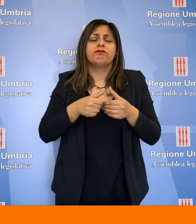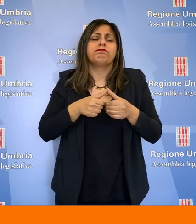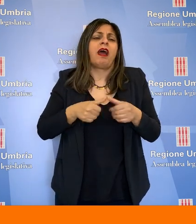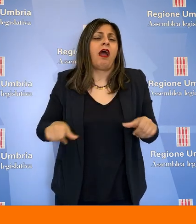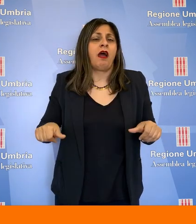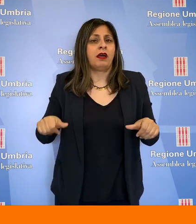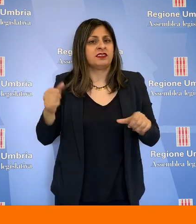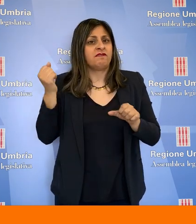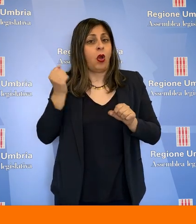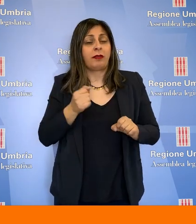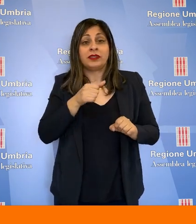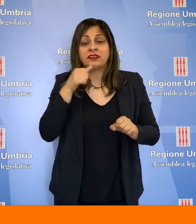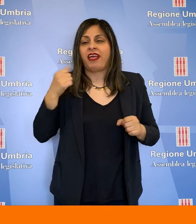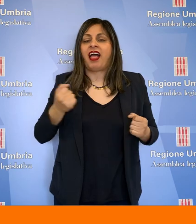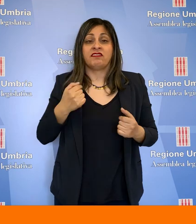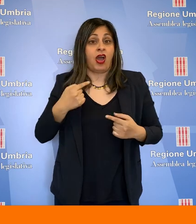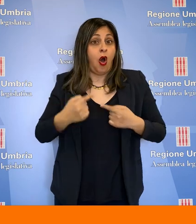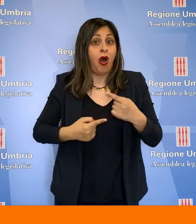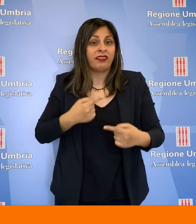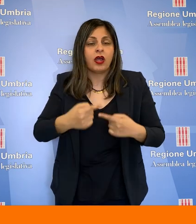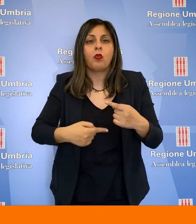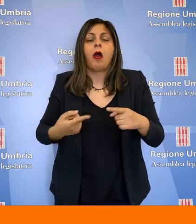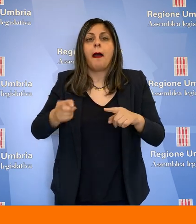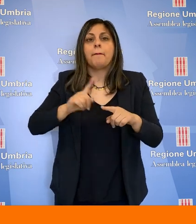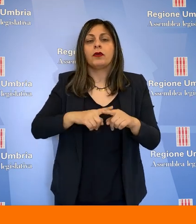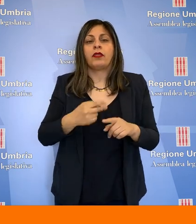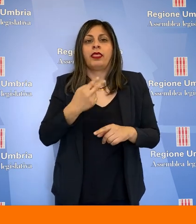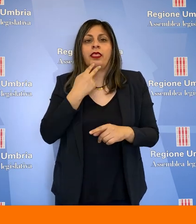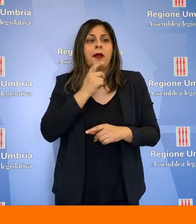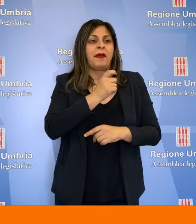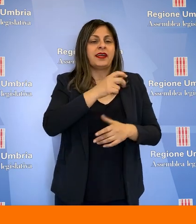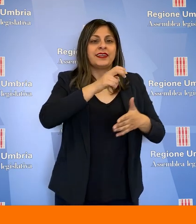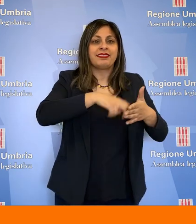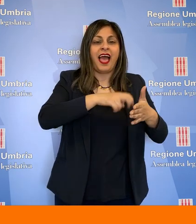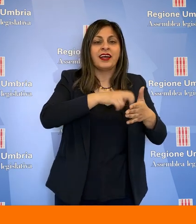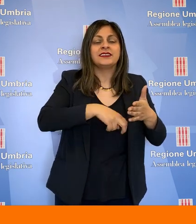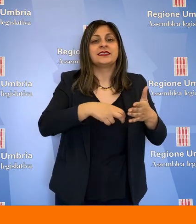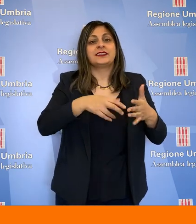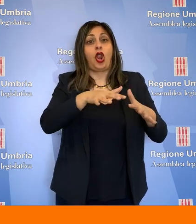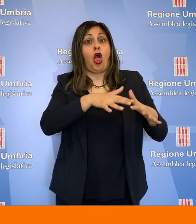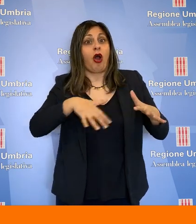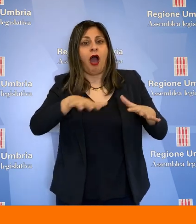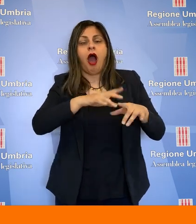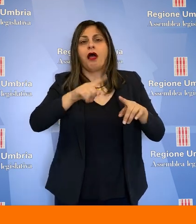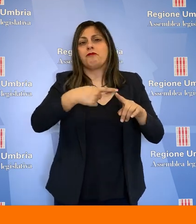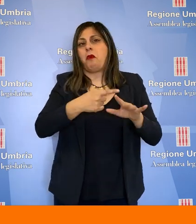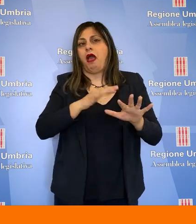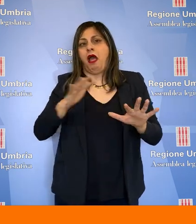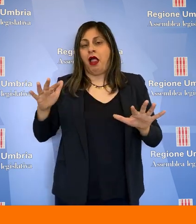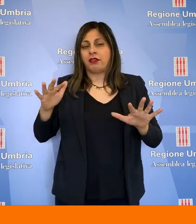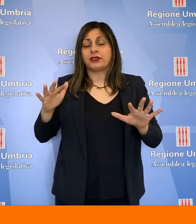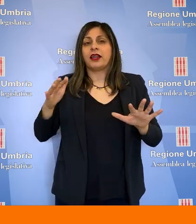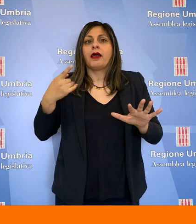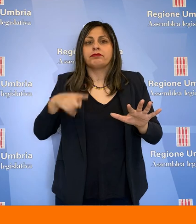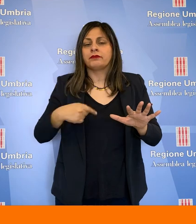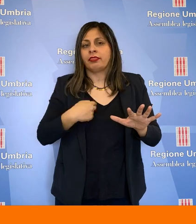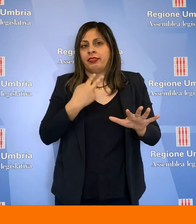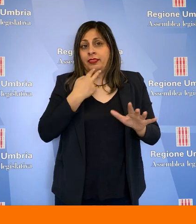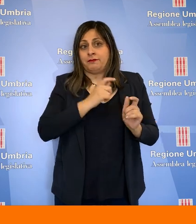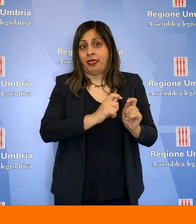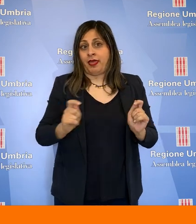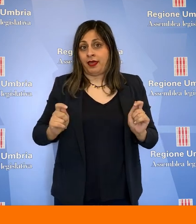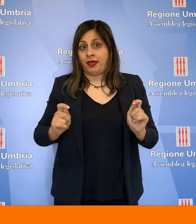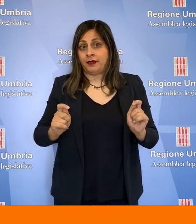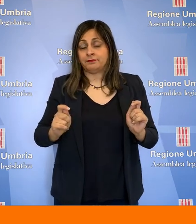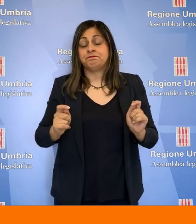di un contributo a fondo perduto, come avrebbero già fatto altre regioni. Si tratta, hanno spiegato, di un aiuto essenziale per il